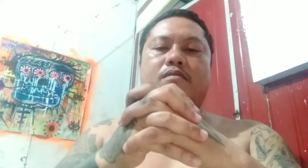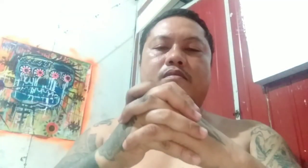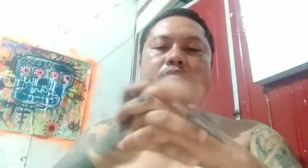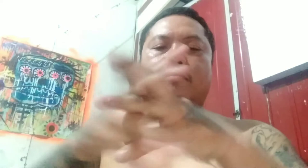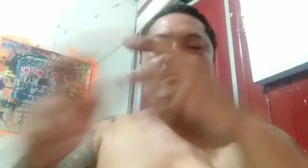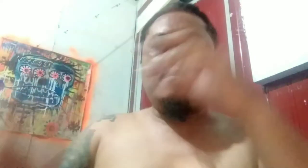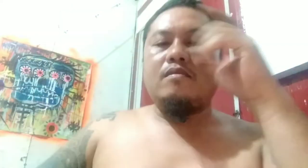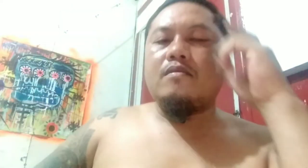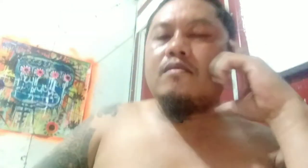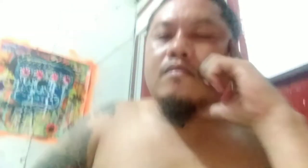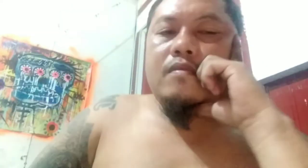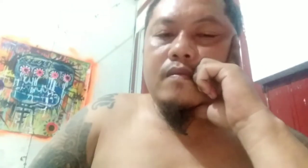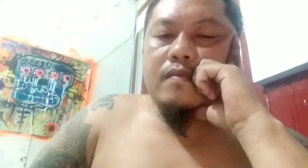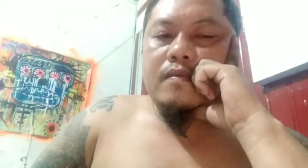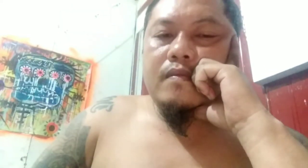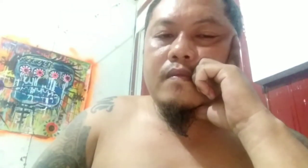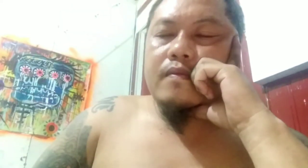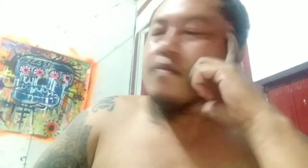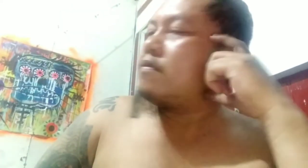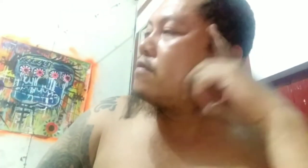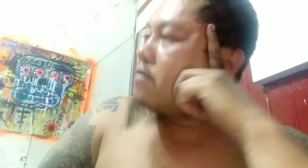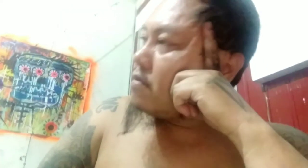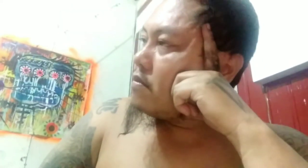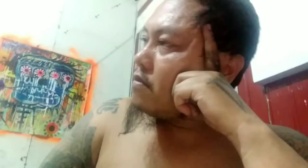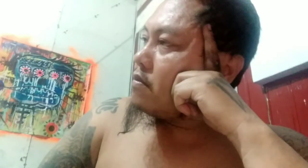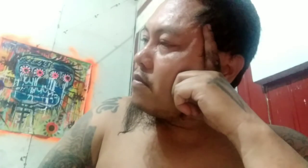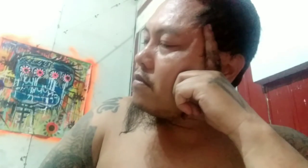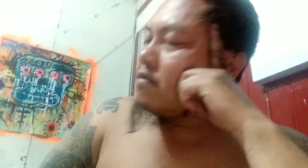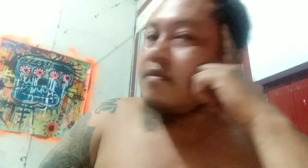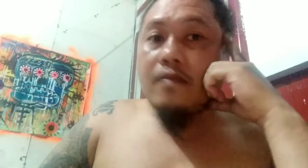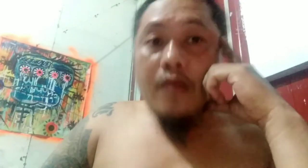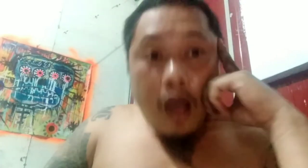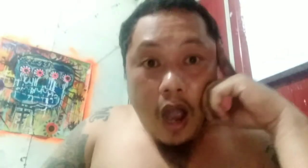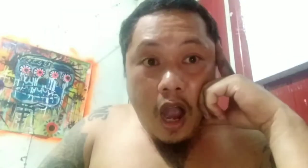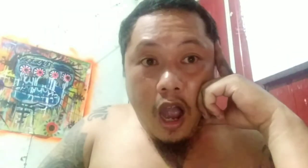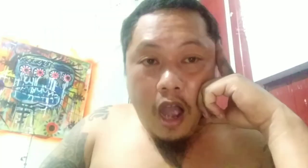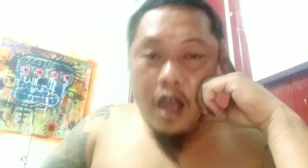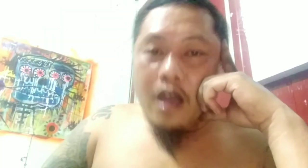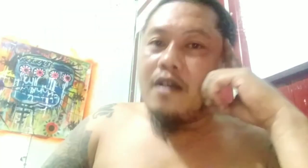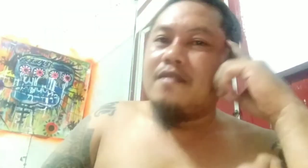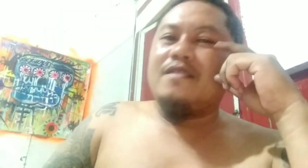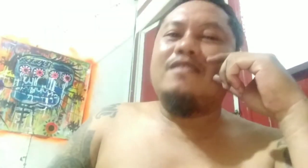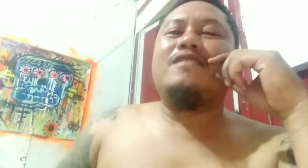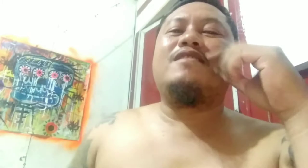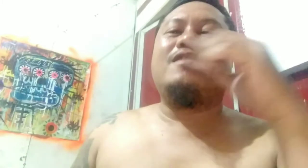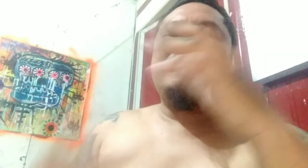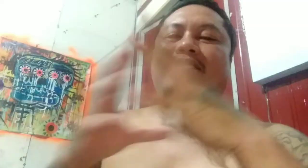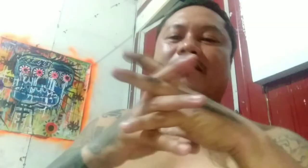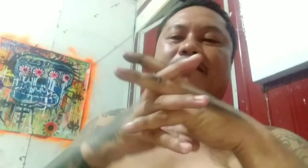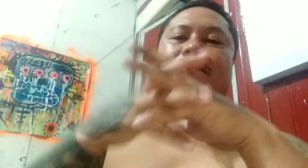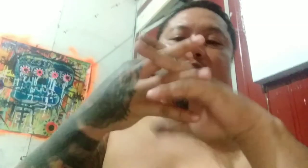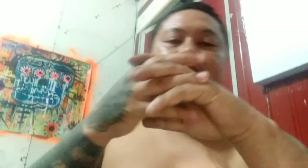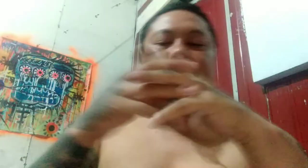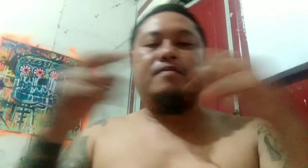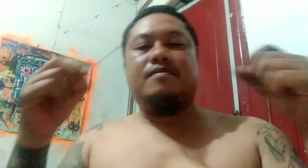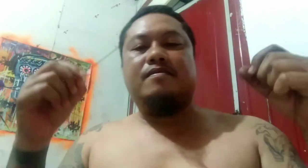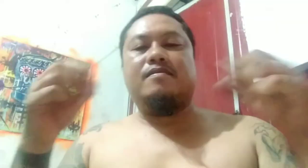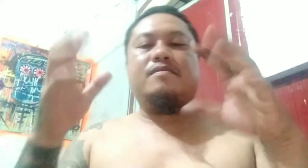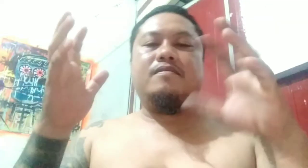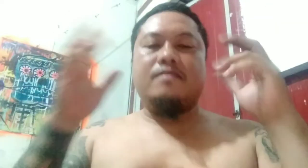nagulat rin siya kasi nagpalit ng House Speaker. Naging si dating Pangulo arroyo